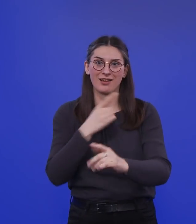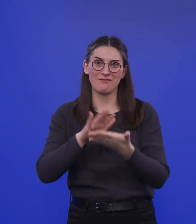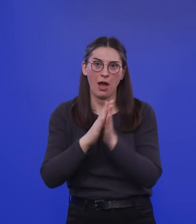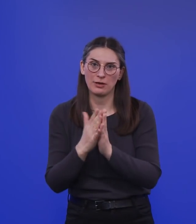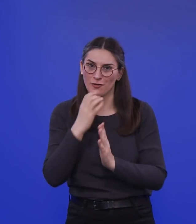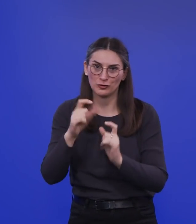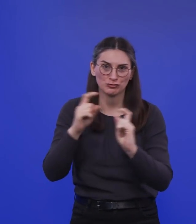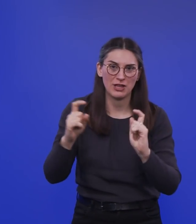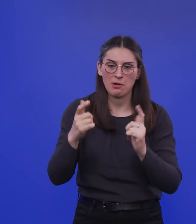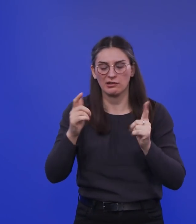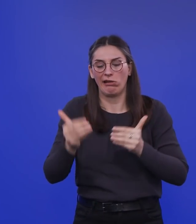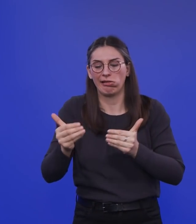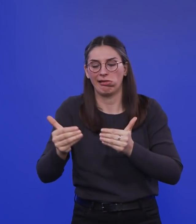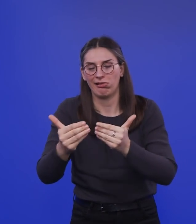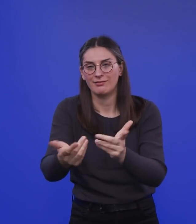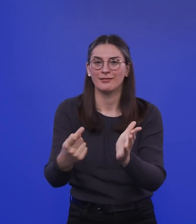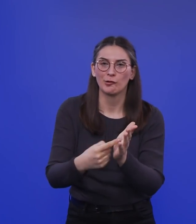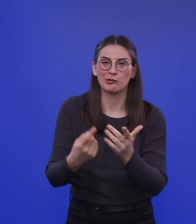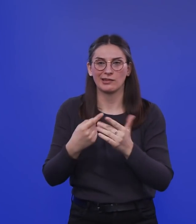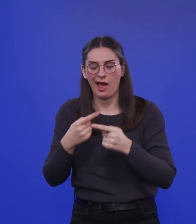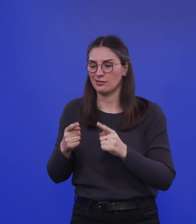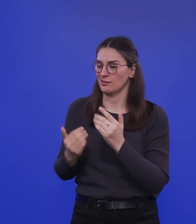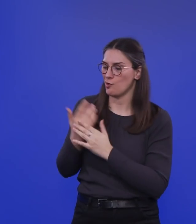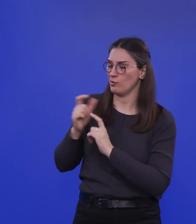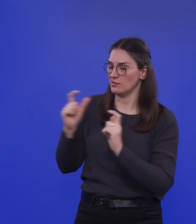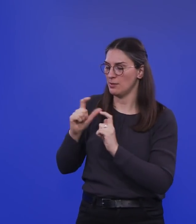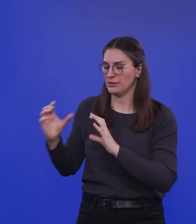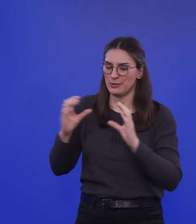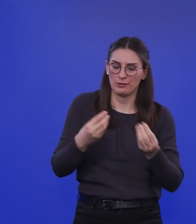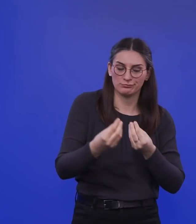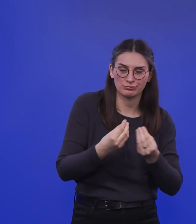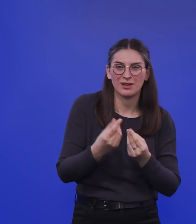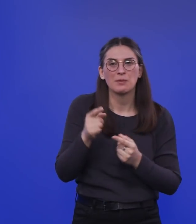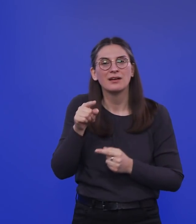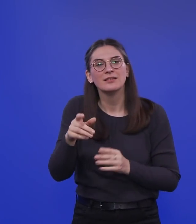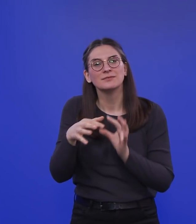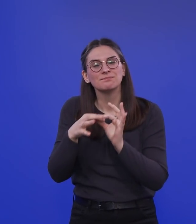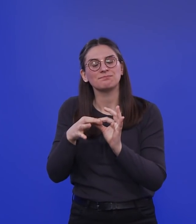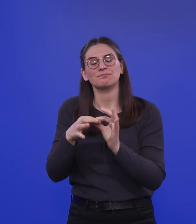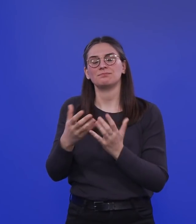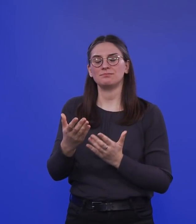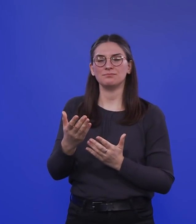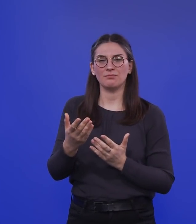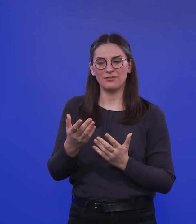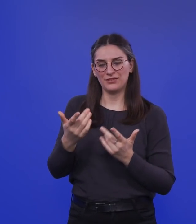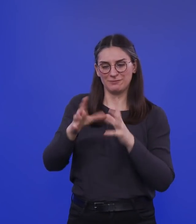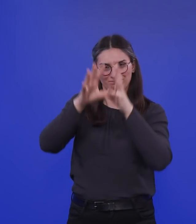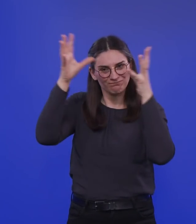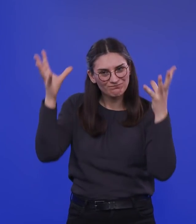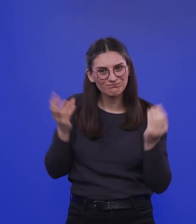aufgeschoben, weil sich immer neue, andere Themen ergeben haben. Aber für das Verständnis in dieser gesamten Gemengelage mit den